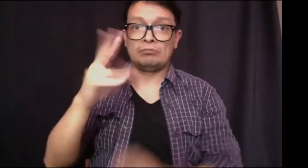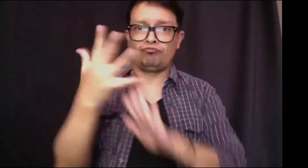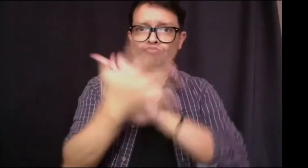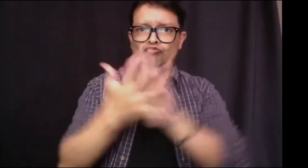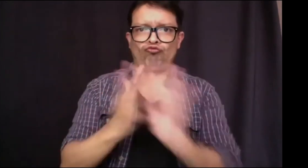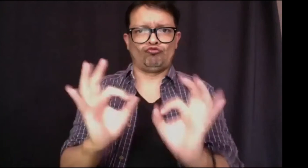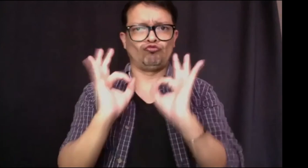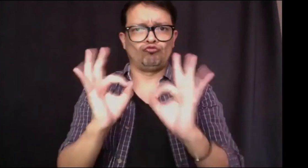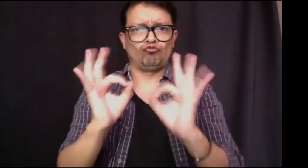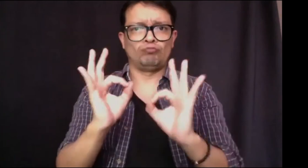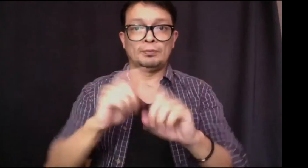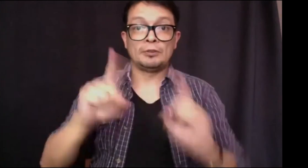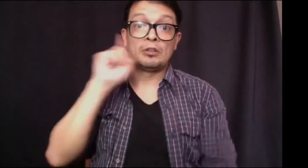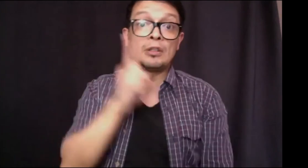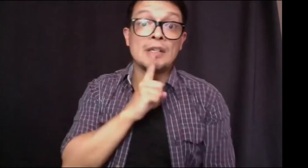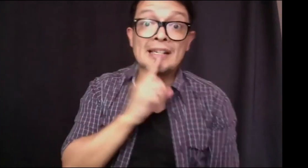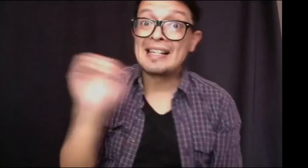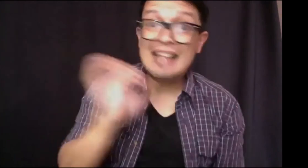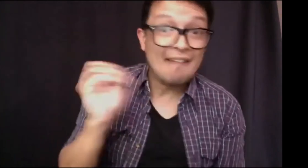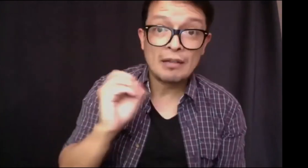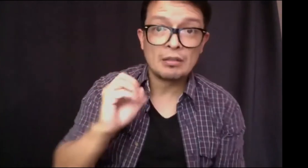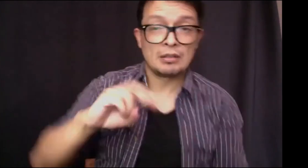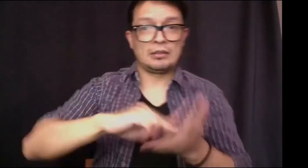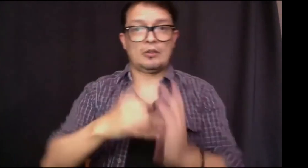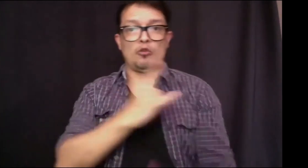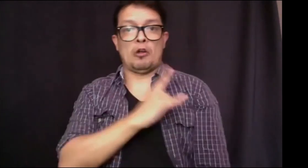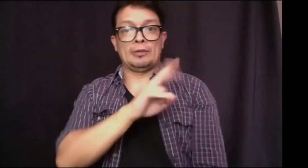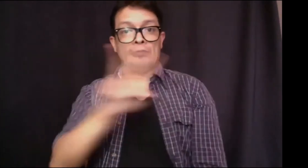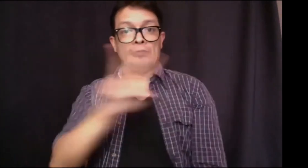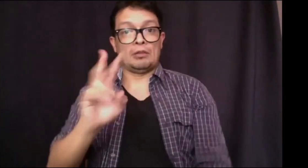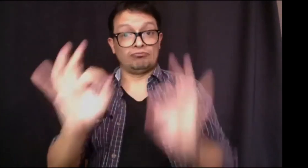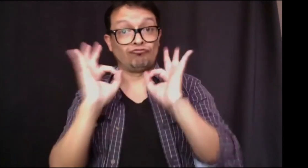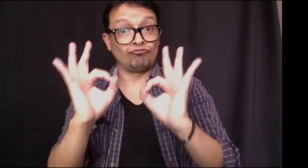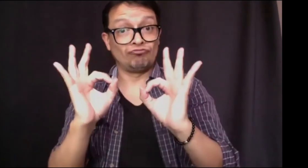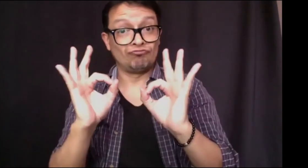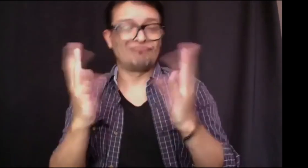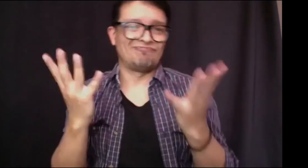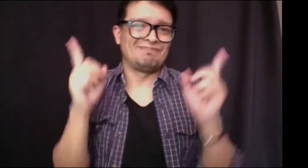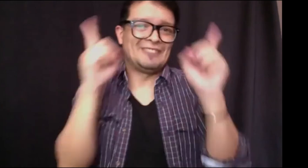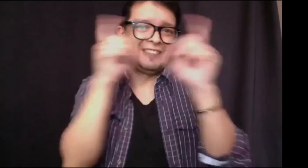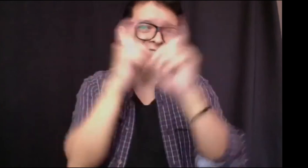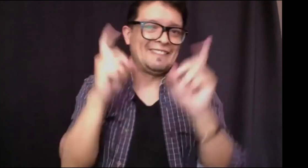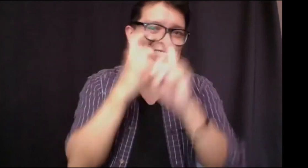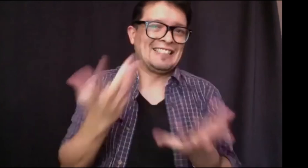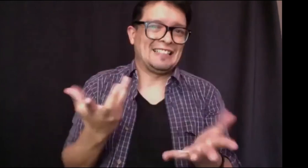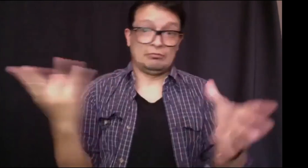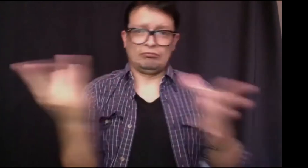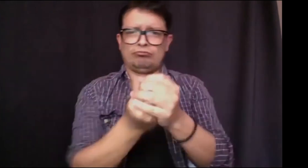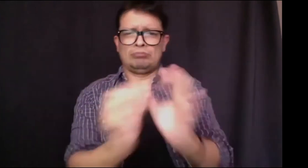permanente a las comunidades sordas a la educación porque el que no exista población